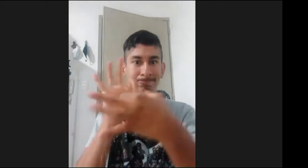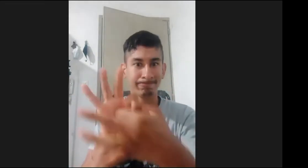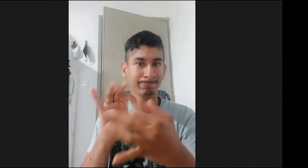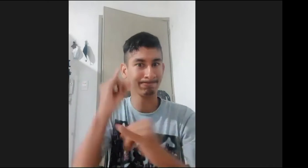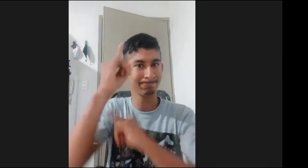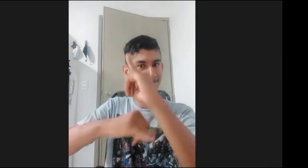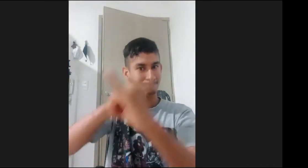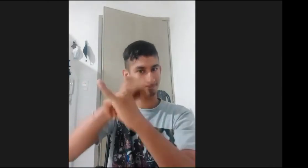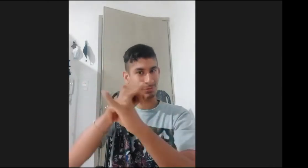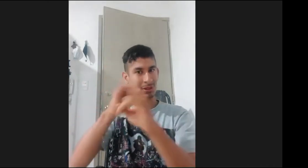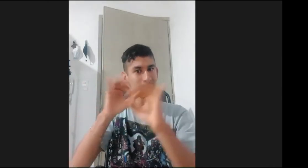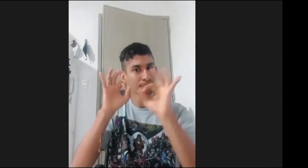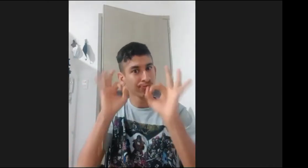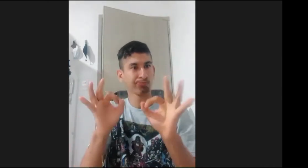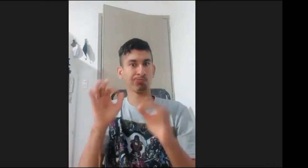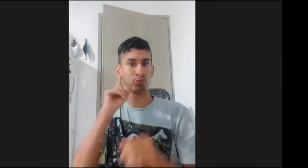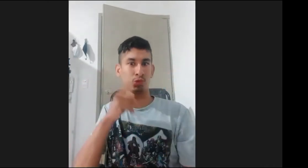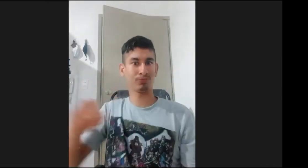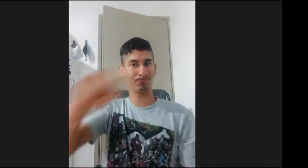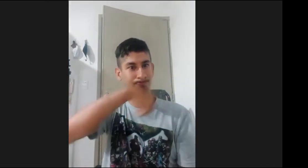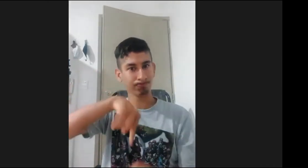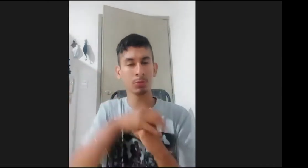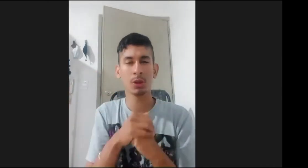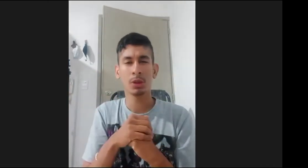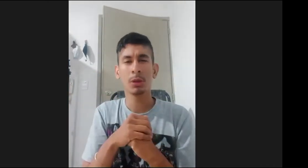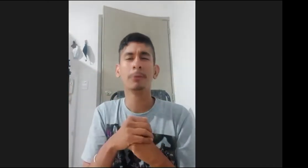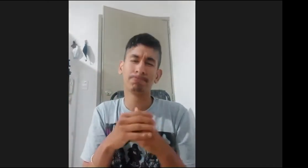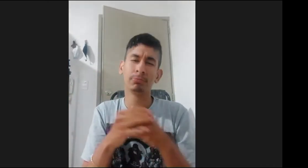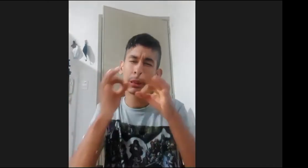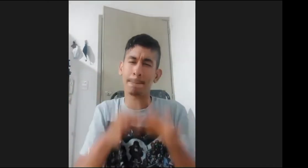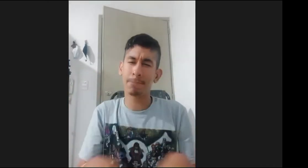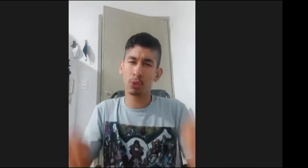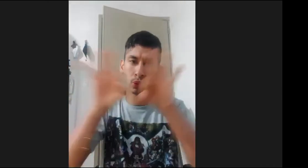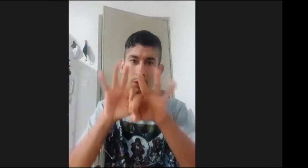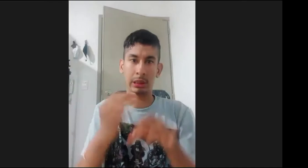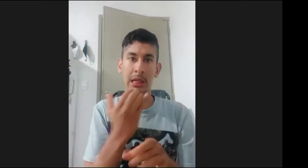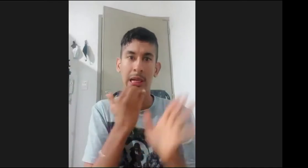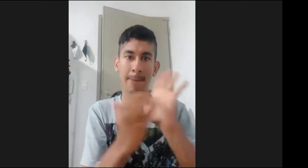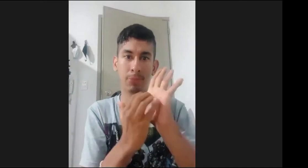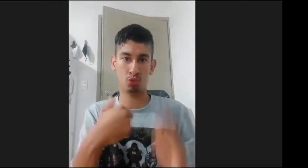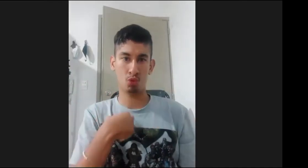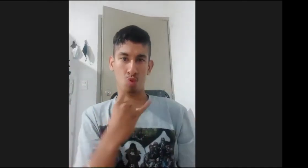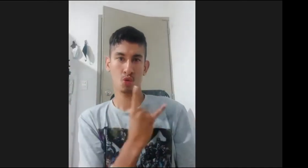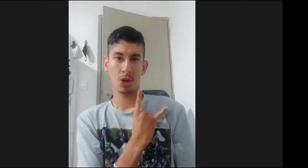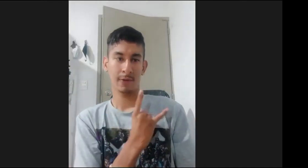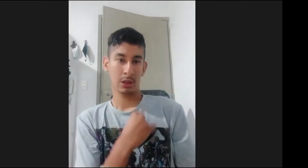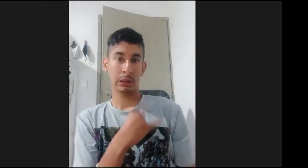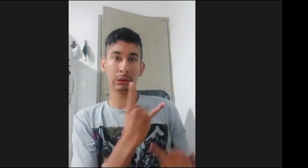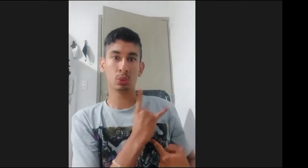sin embargo pues no importa aprovechando pues el día aprovechando el día pues que estamos